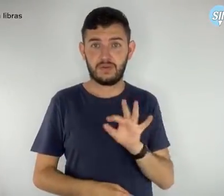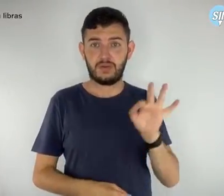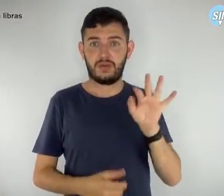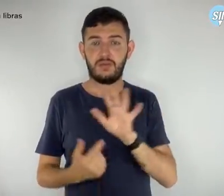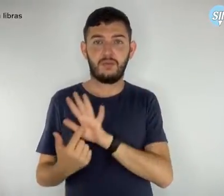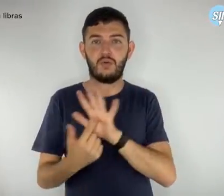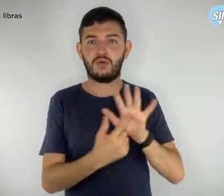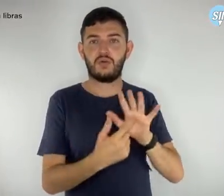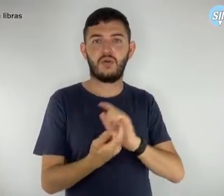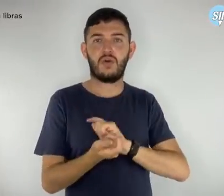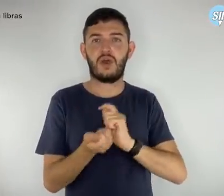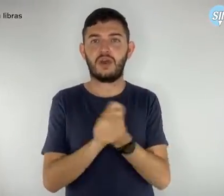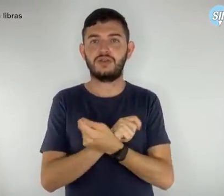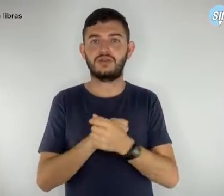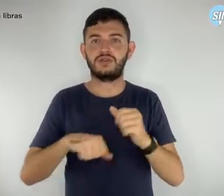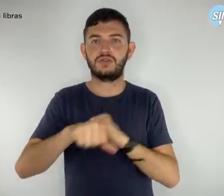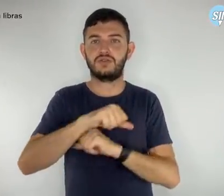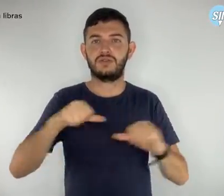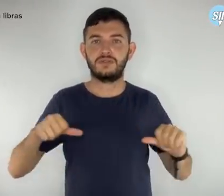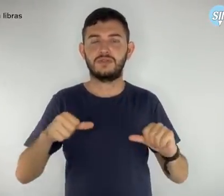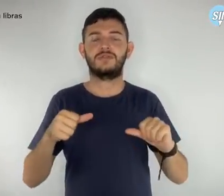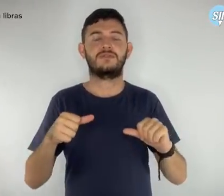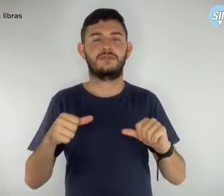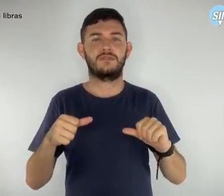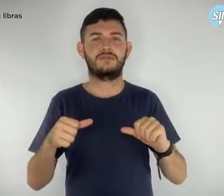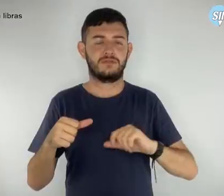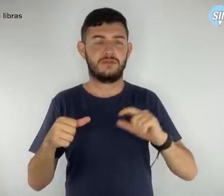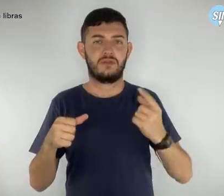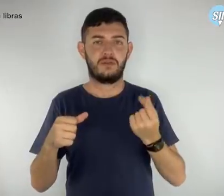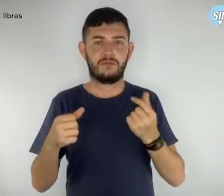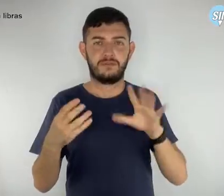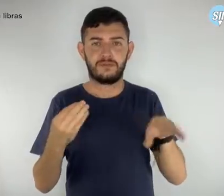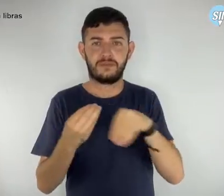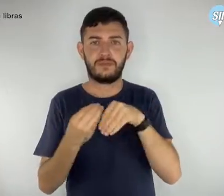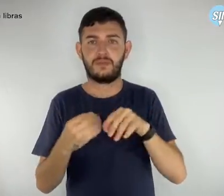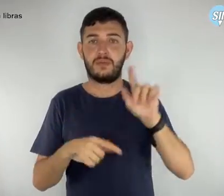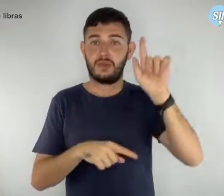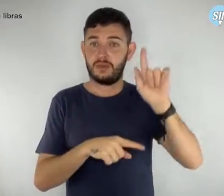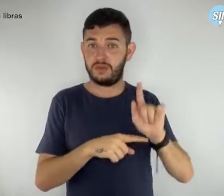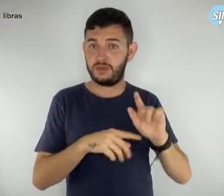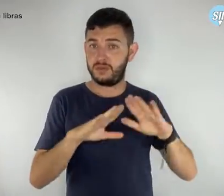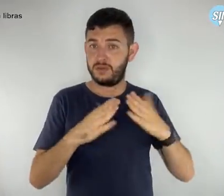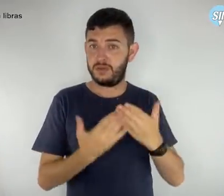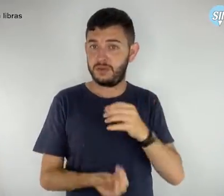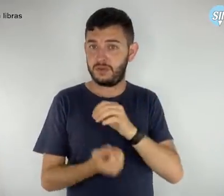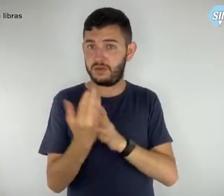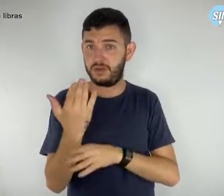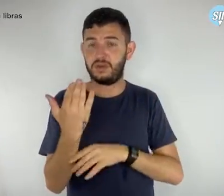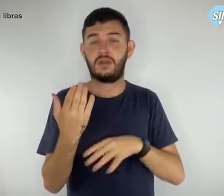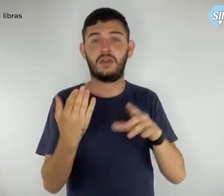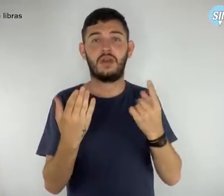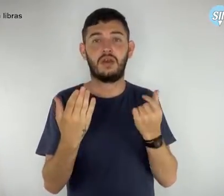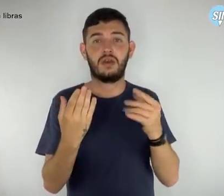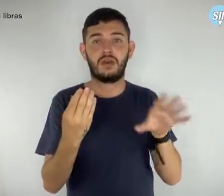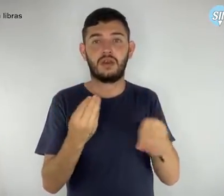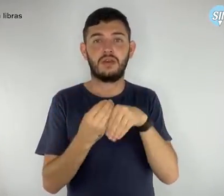o reajuste de gratificações de gestores escolares e a criação da gratificação de